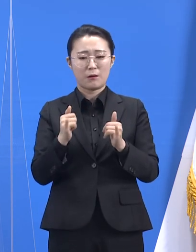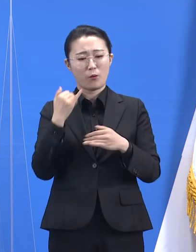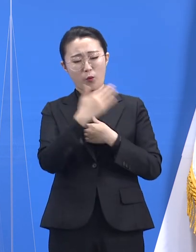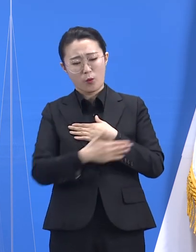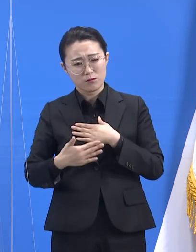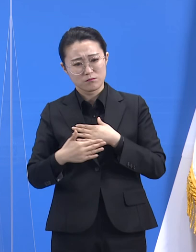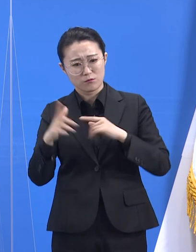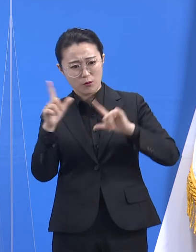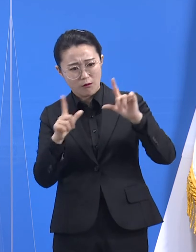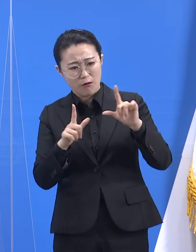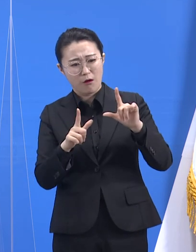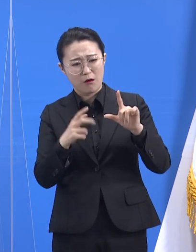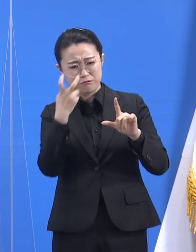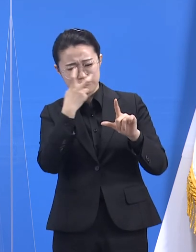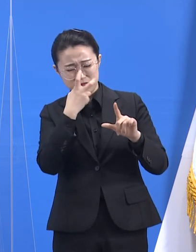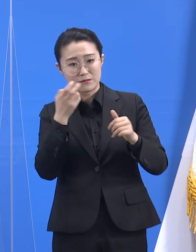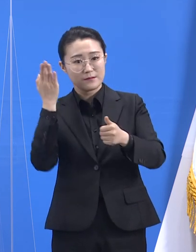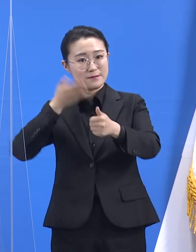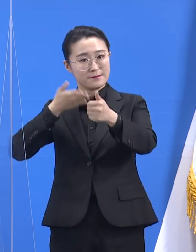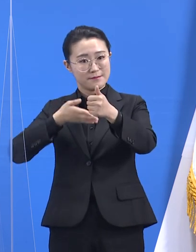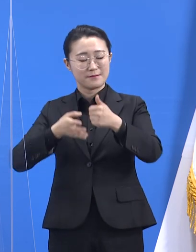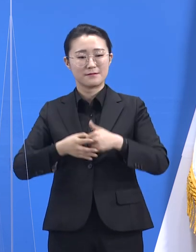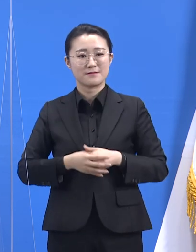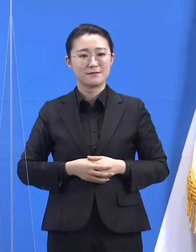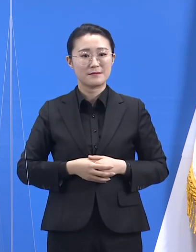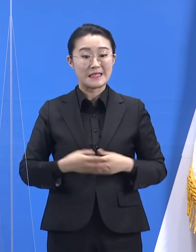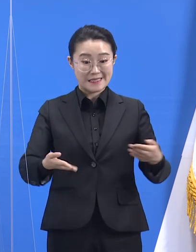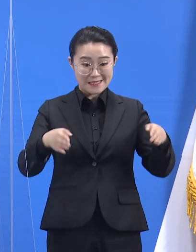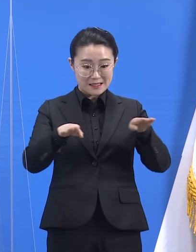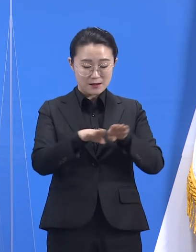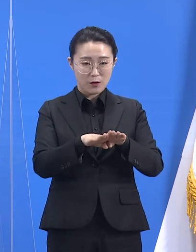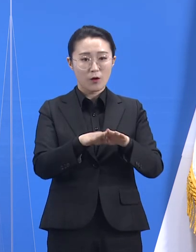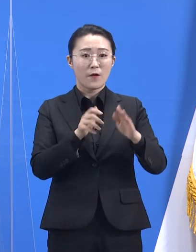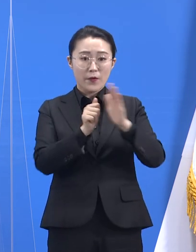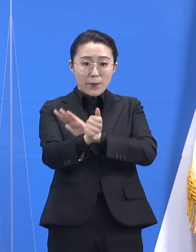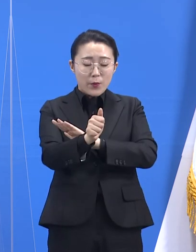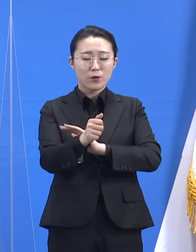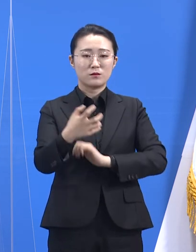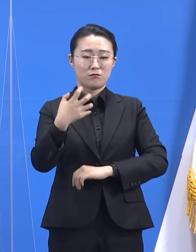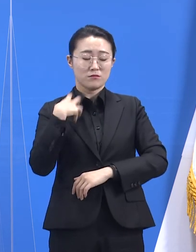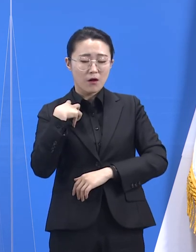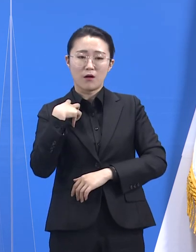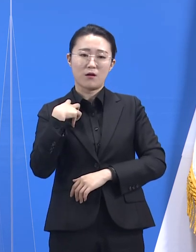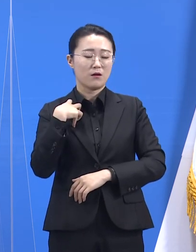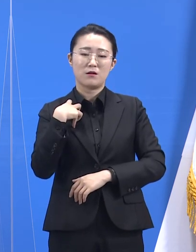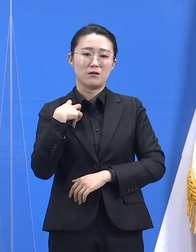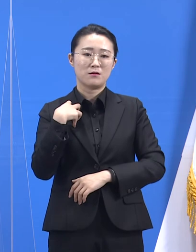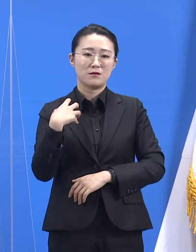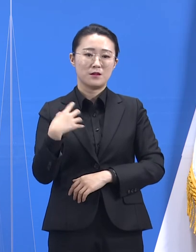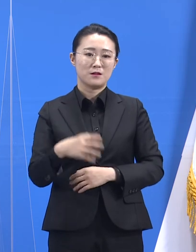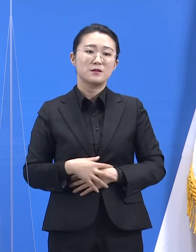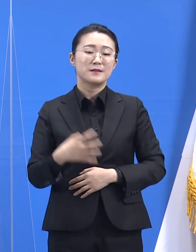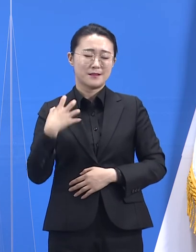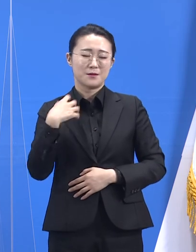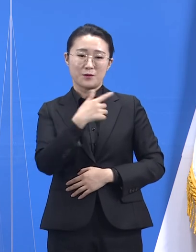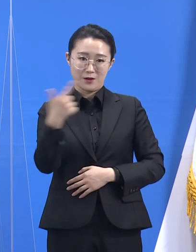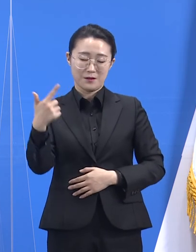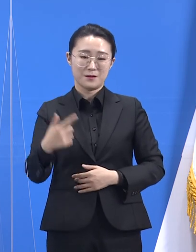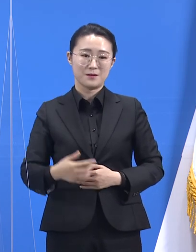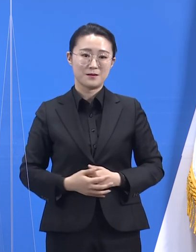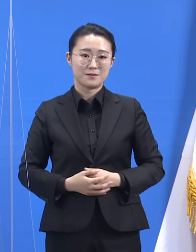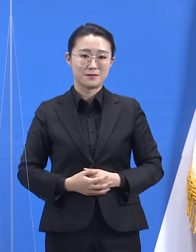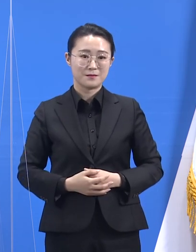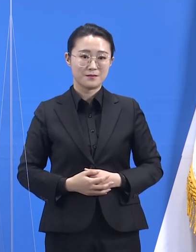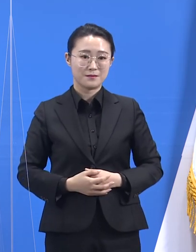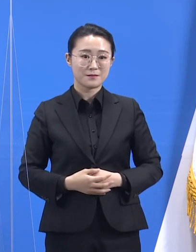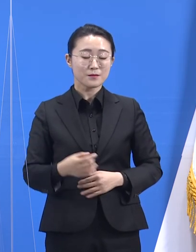시설과 기관의 대표는 이에 대한 책임이 있습니다. 도는 이를 돕기 위해 홍보자료 및